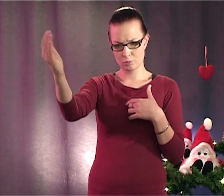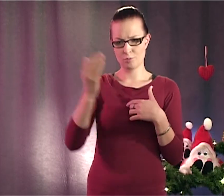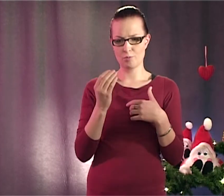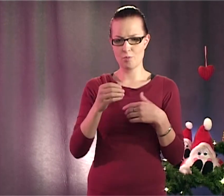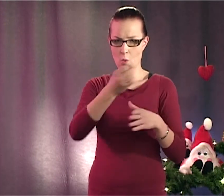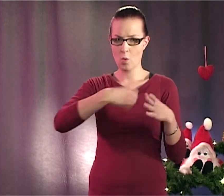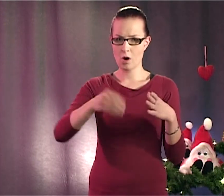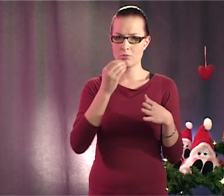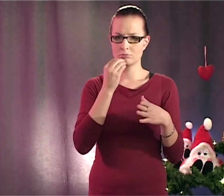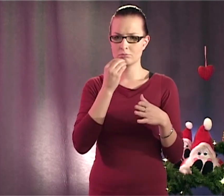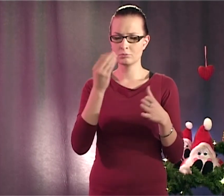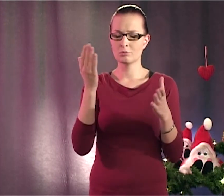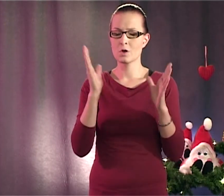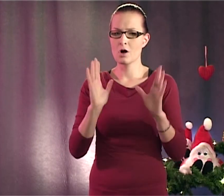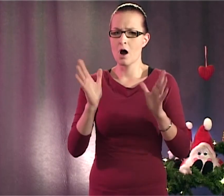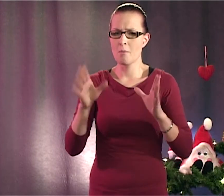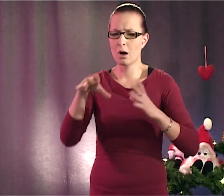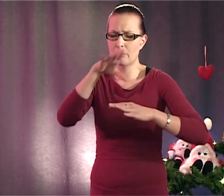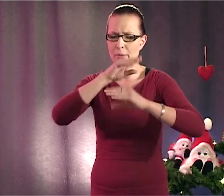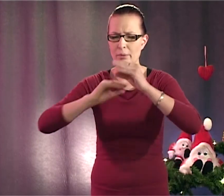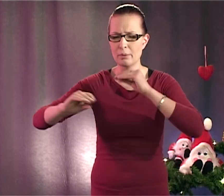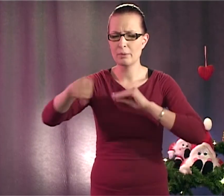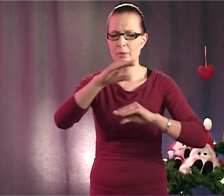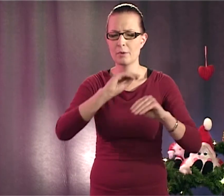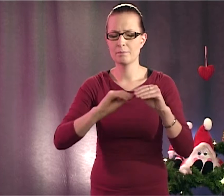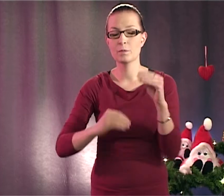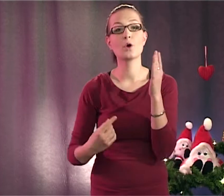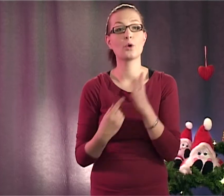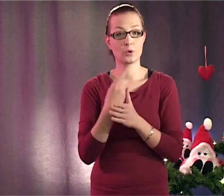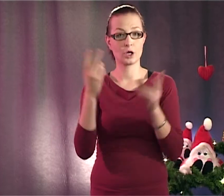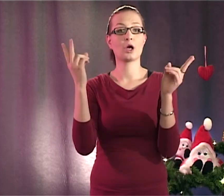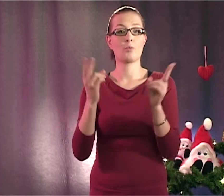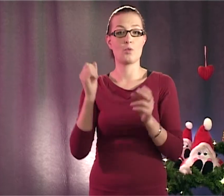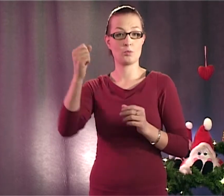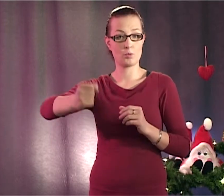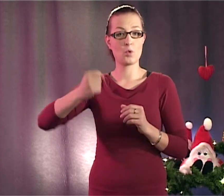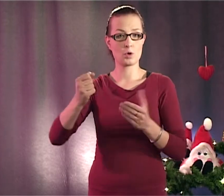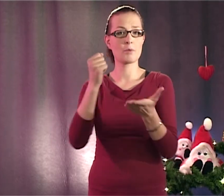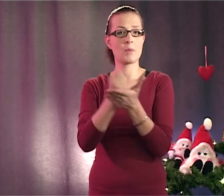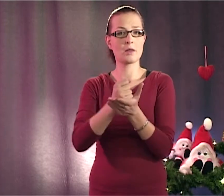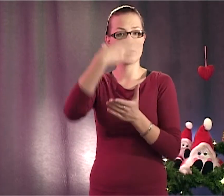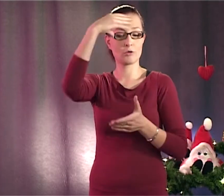kova hälinä. Yhtä äkkiä pukkikin päättää tulla syömään puuroa tonttujen kanssa.